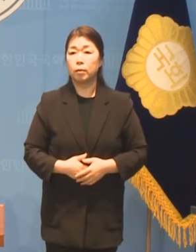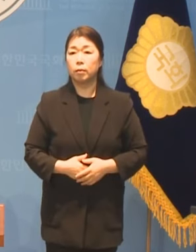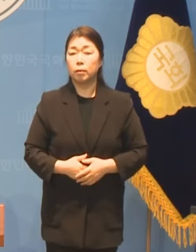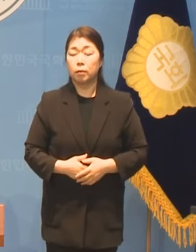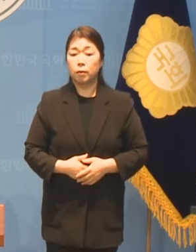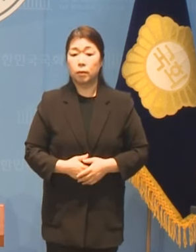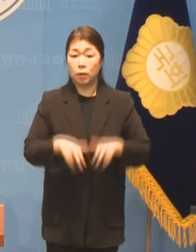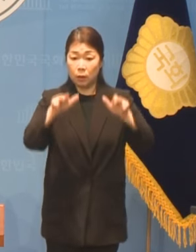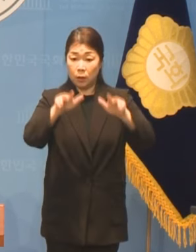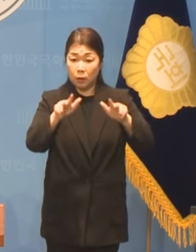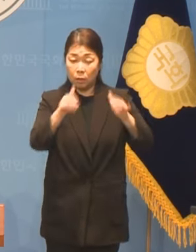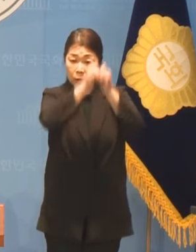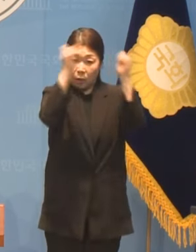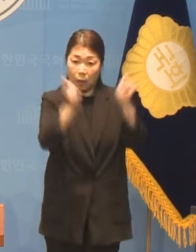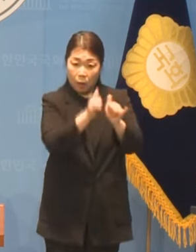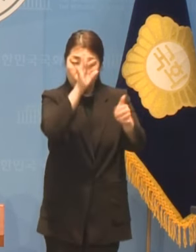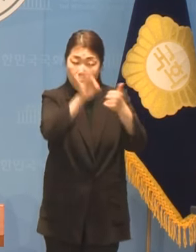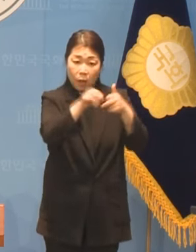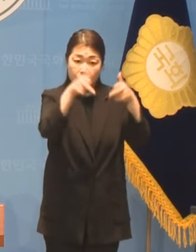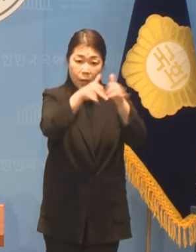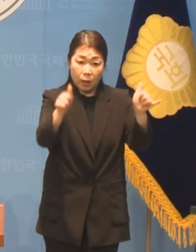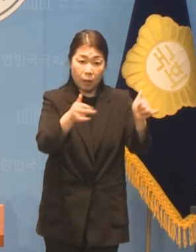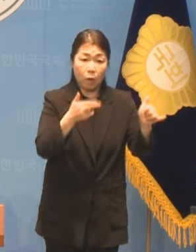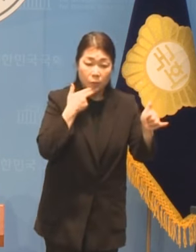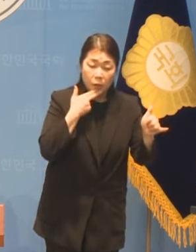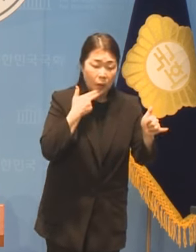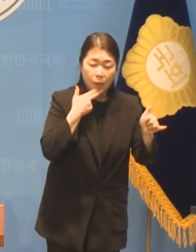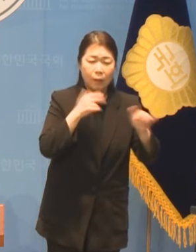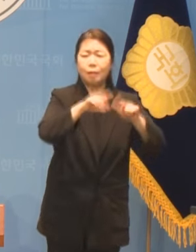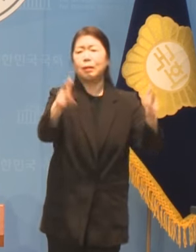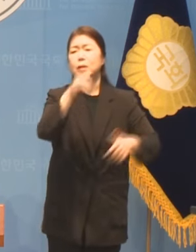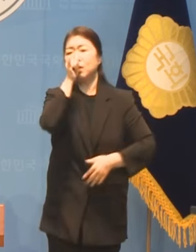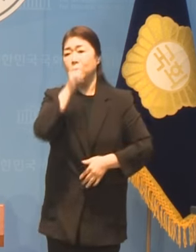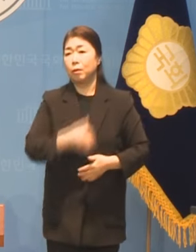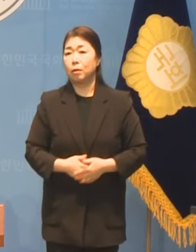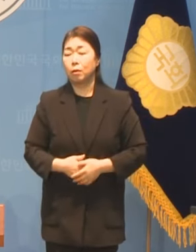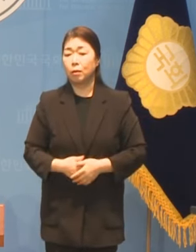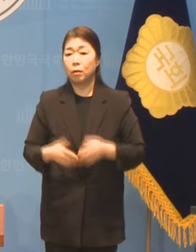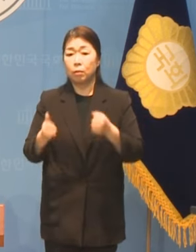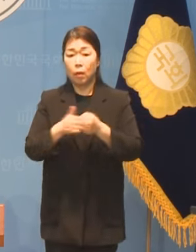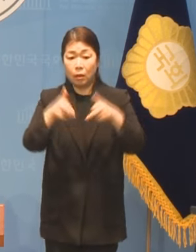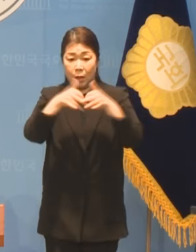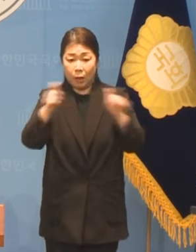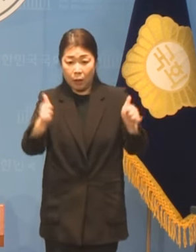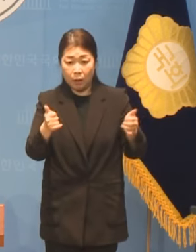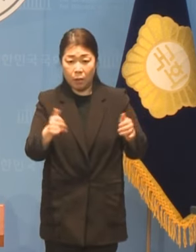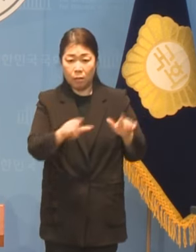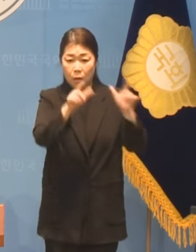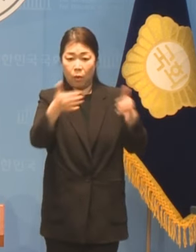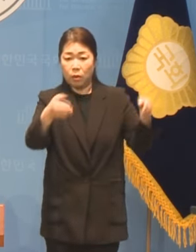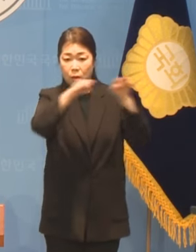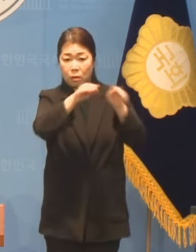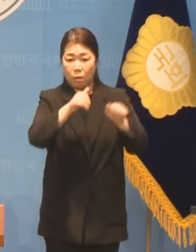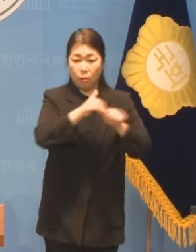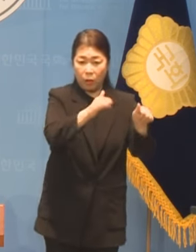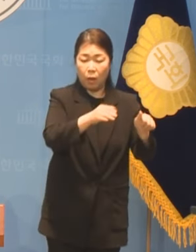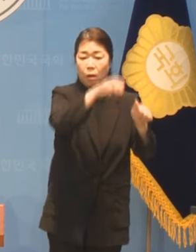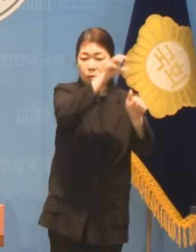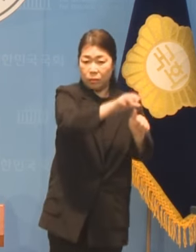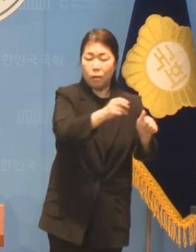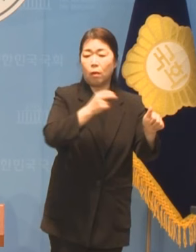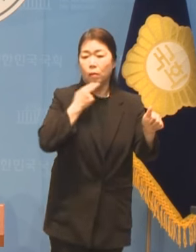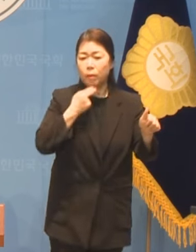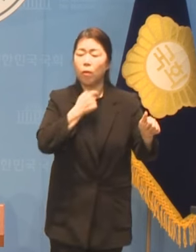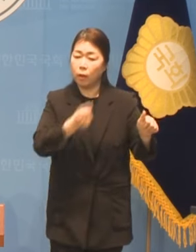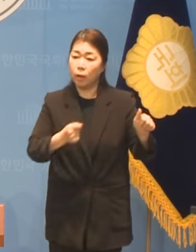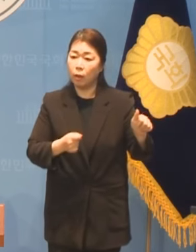거창한 변화를 말하는 것이 아닙니다 장애인이 시설로 보내지지 않는 미래를 바랍니다 지역사회